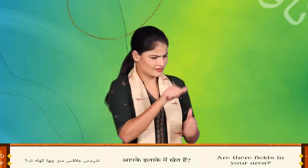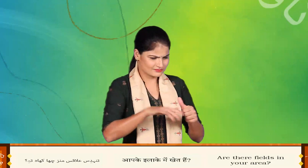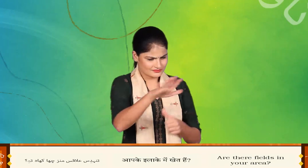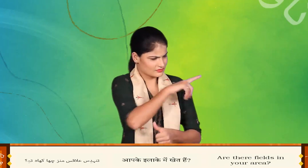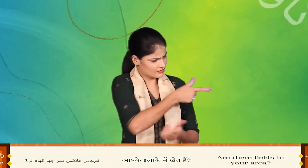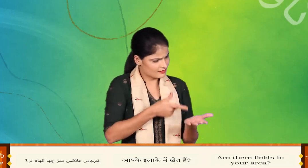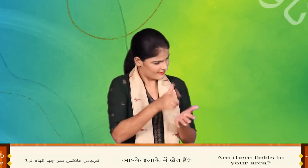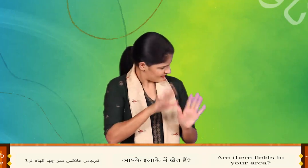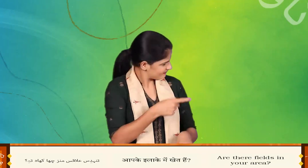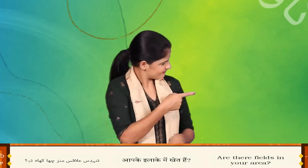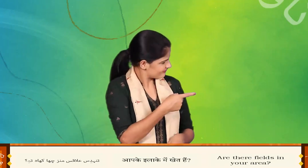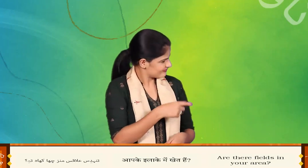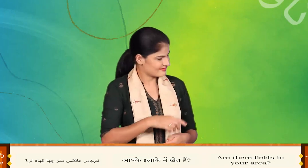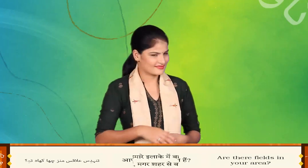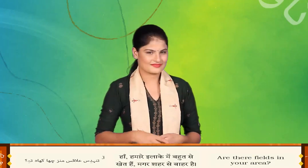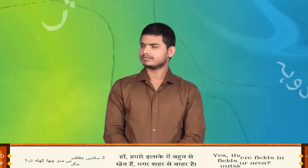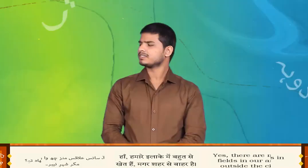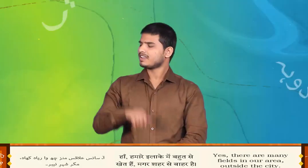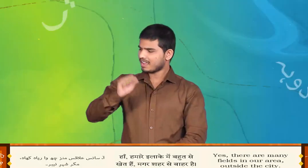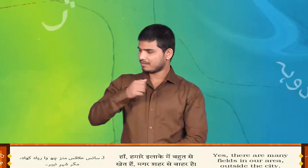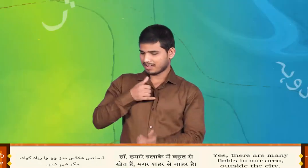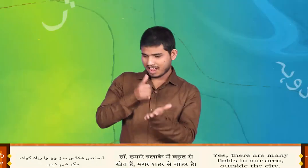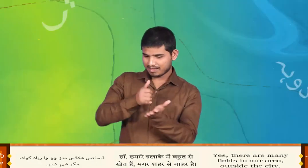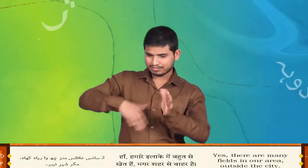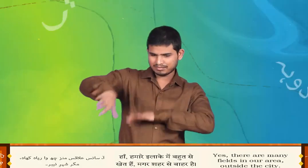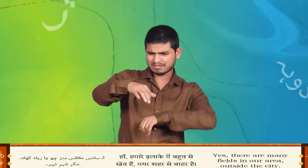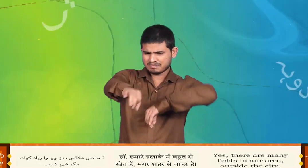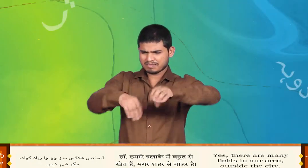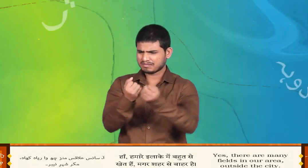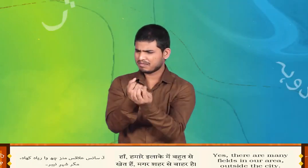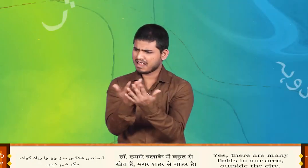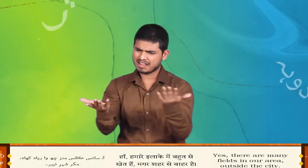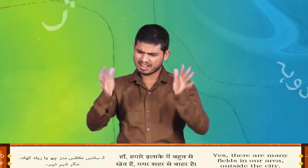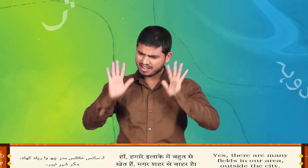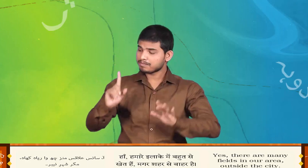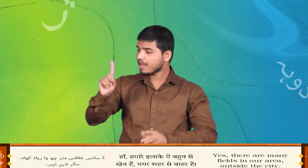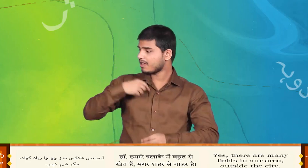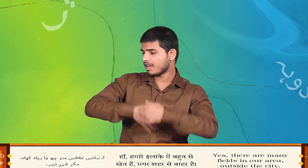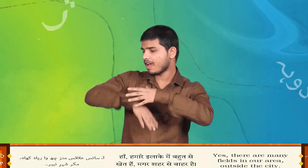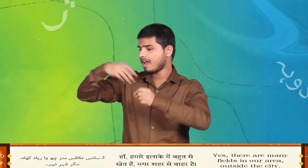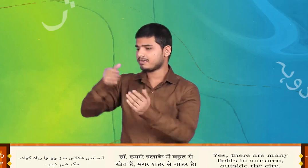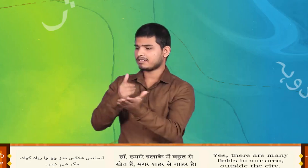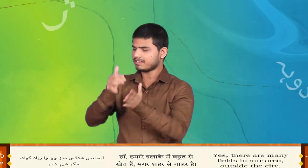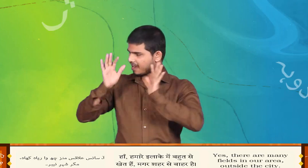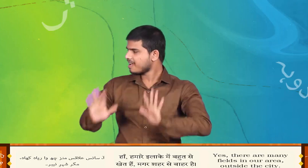लाकस मन्स शाग खाते आसान इस लाकस मन्स वार्या खा मगर शहर इस नेबर